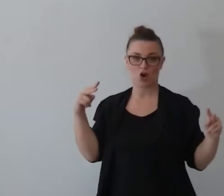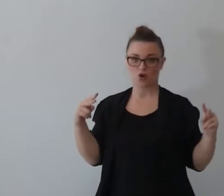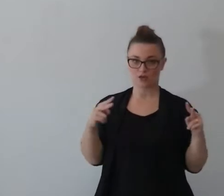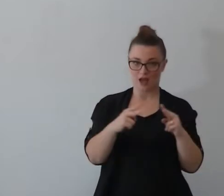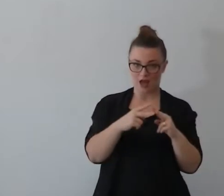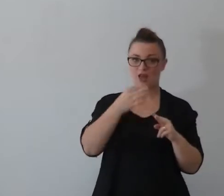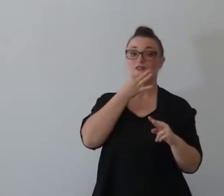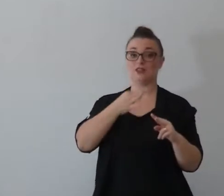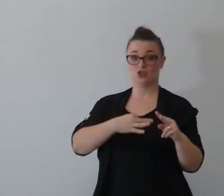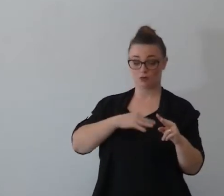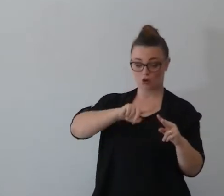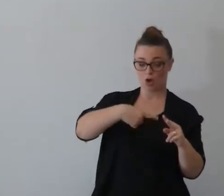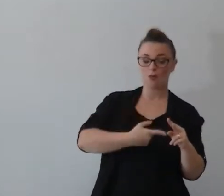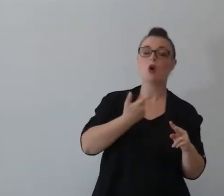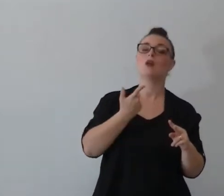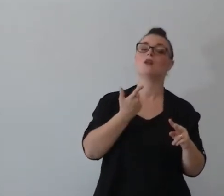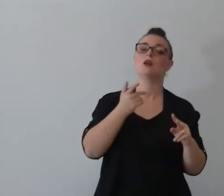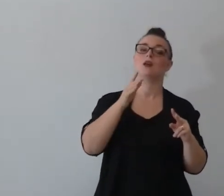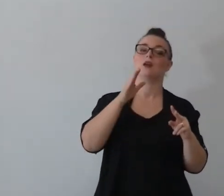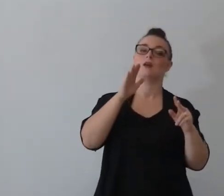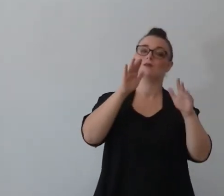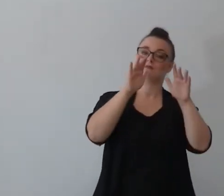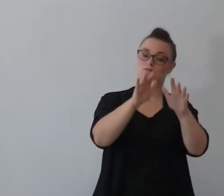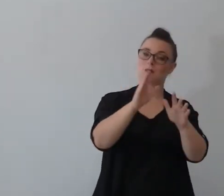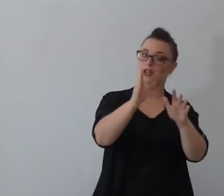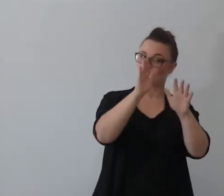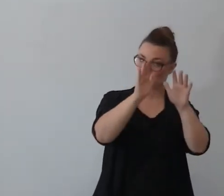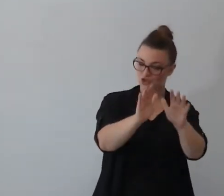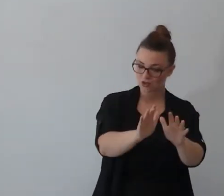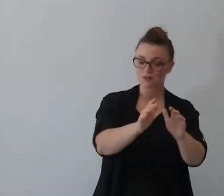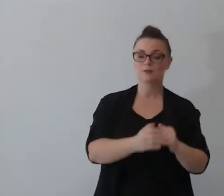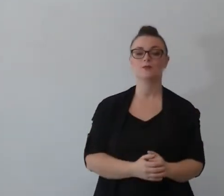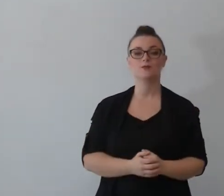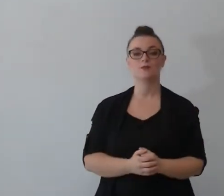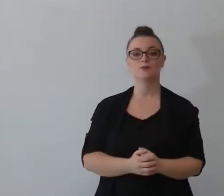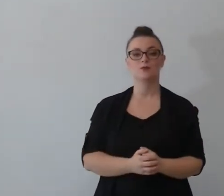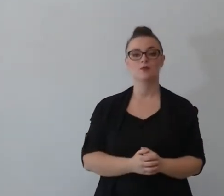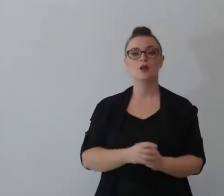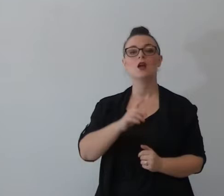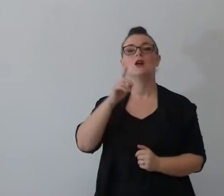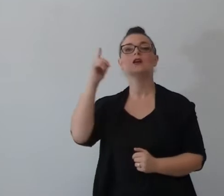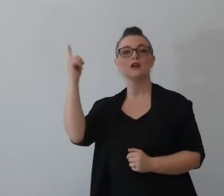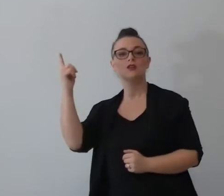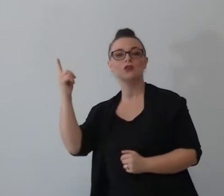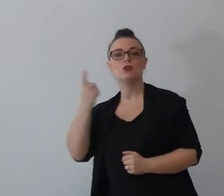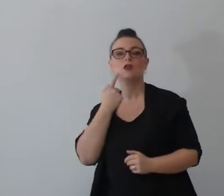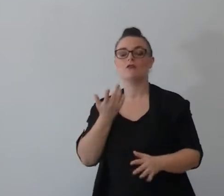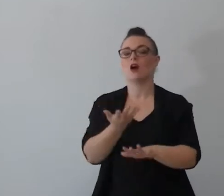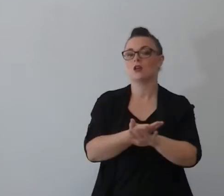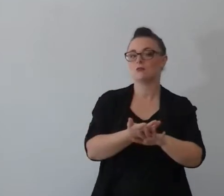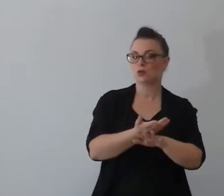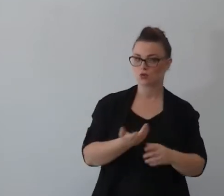Dio li benedisce la sposa il matrimonio Dio li fa ridurre il sesso e